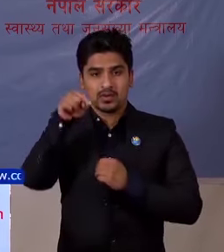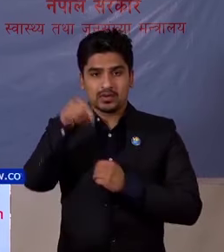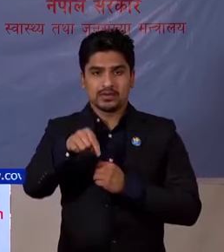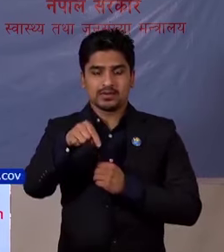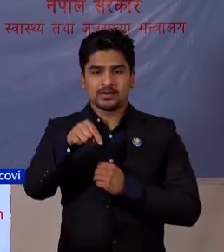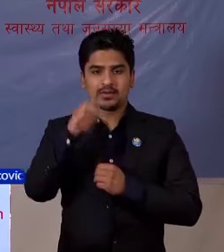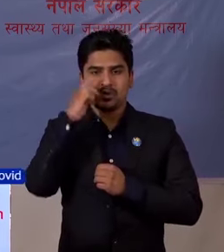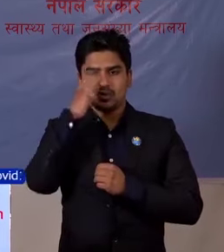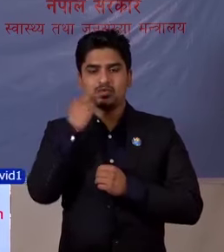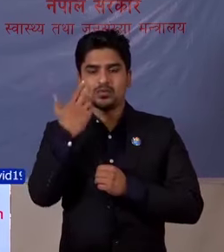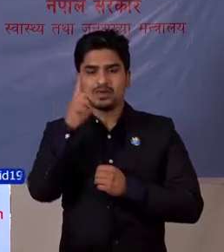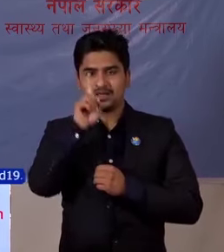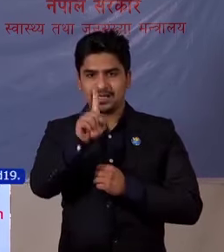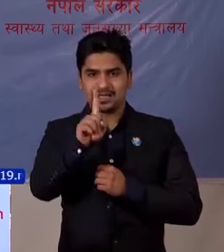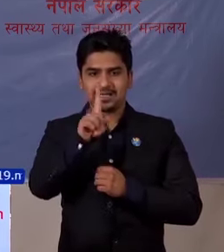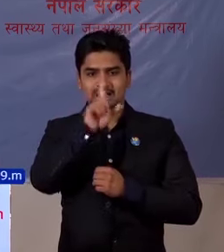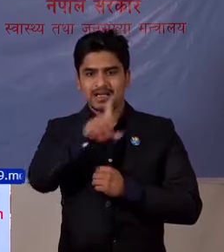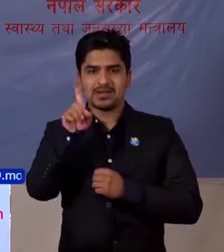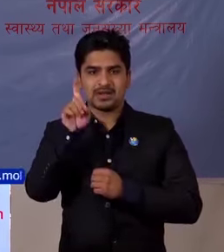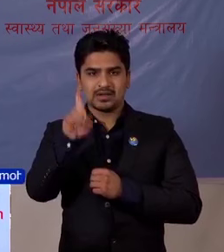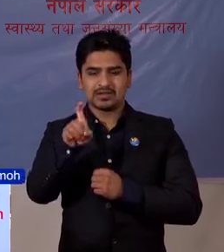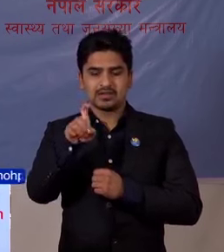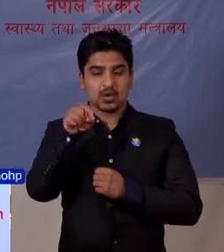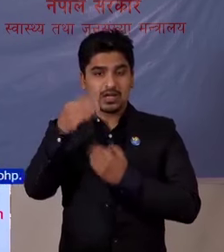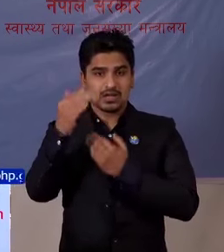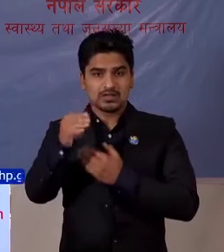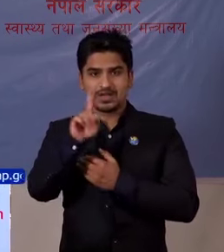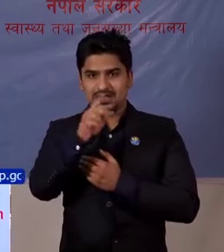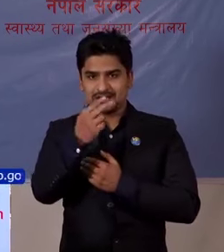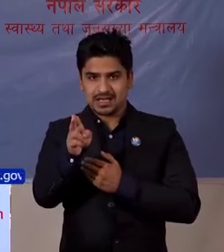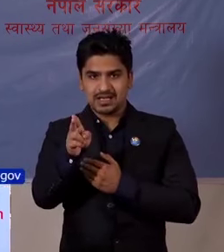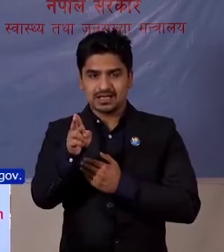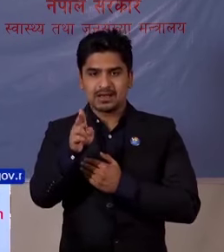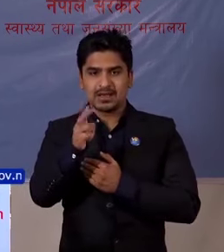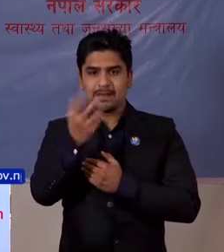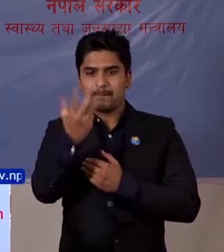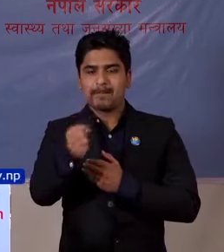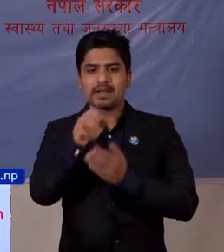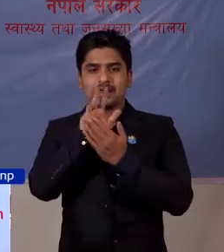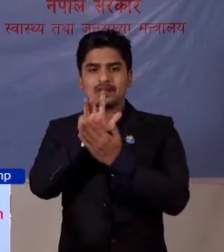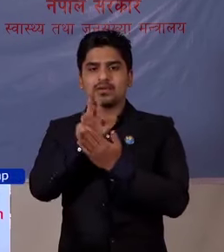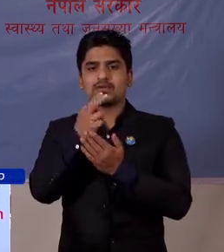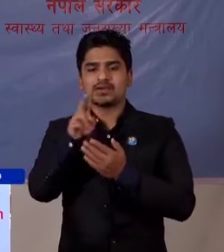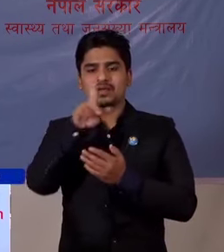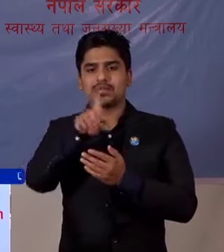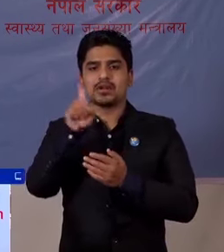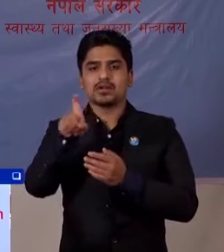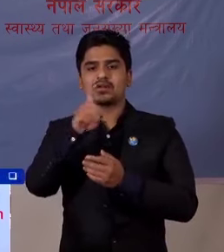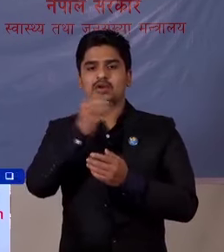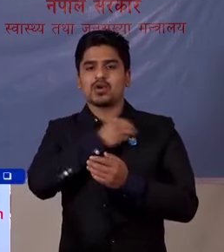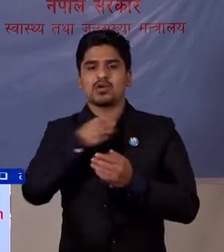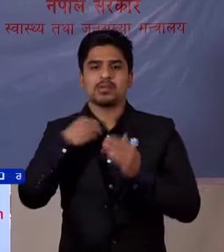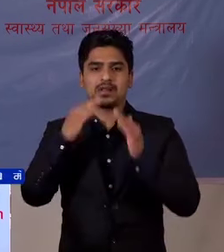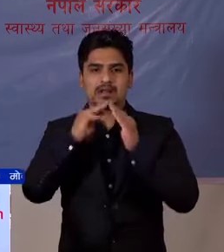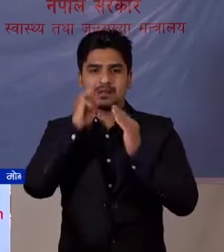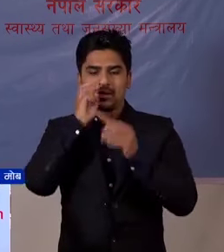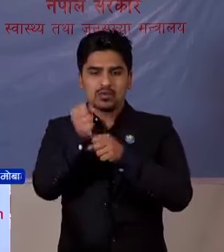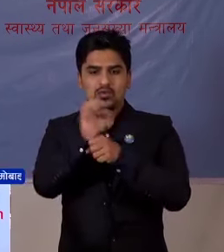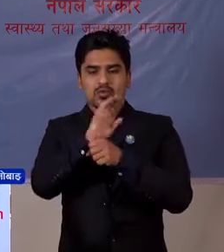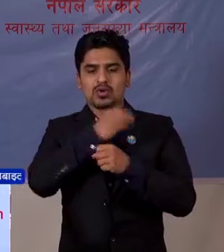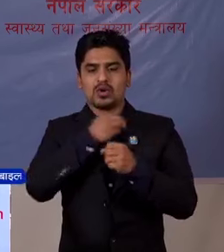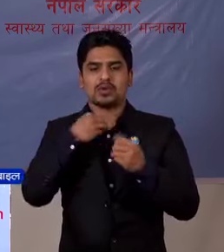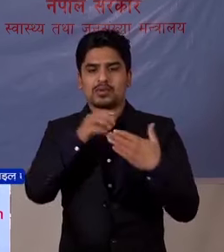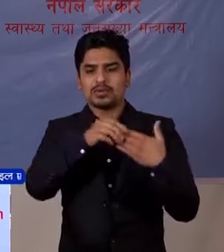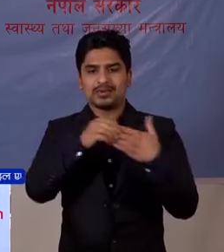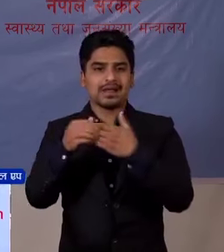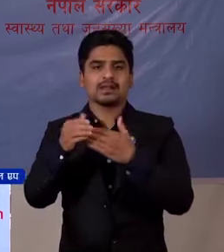हाल रुपन्दे मा एक जाना नेपाल गंज मा अईले सम्मा एक जाना बाकी नौ जाना लाई नेपाल गंज को अस्पताल मा कोरोना आस्पिटाल